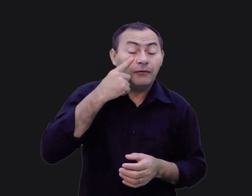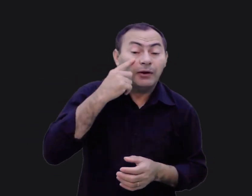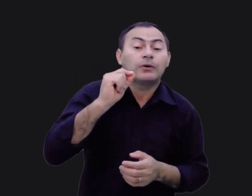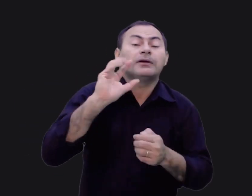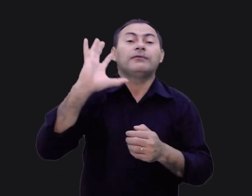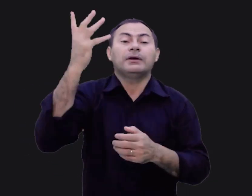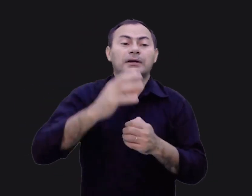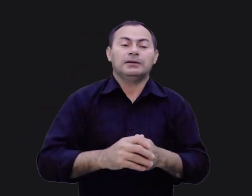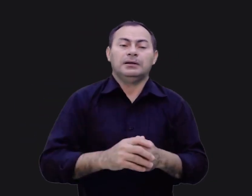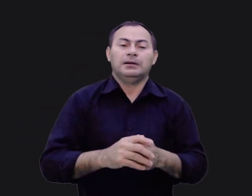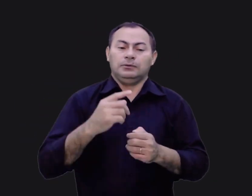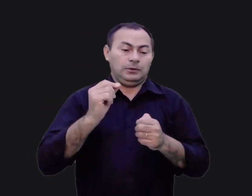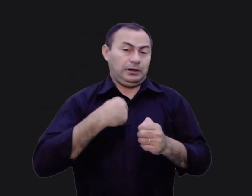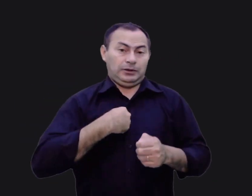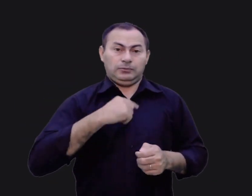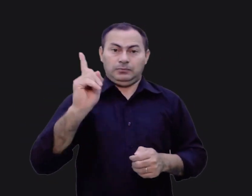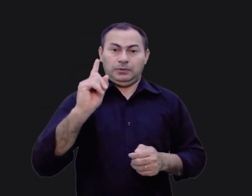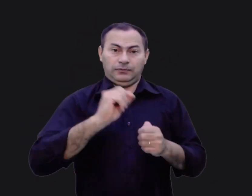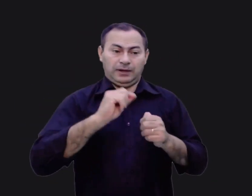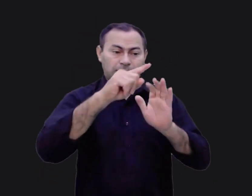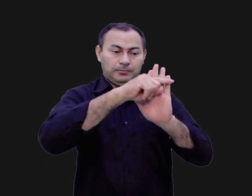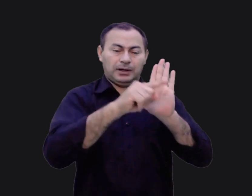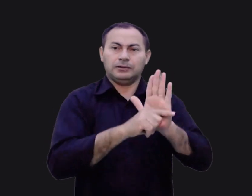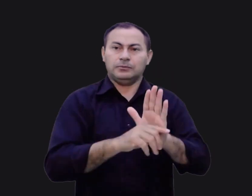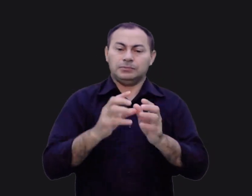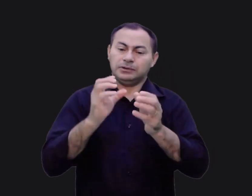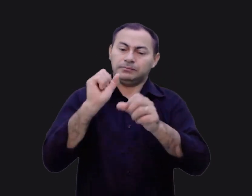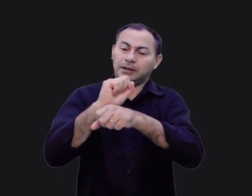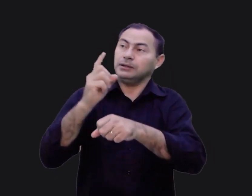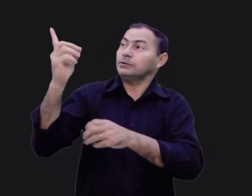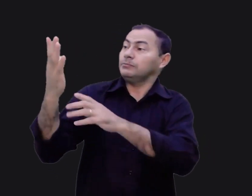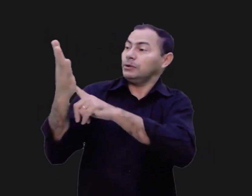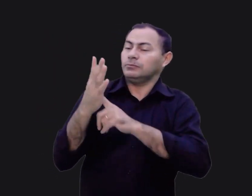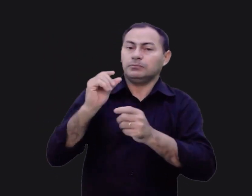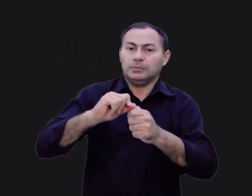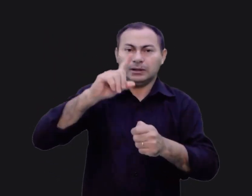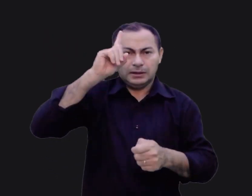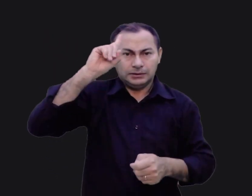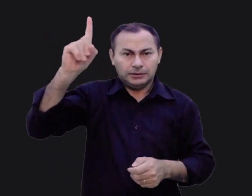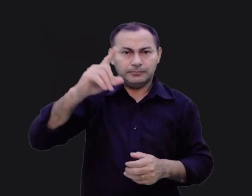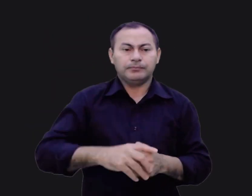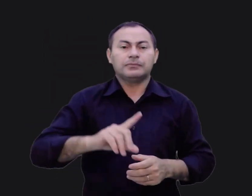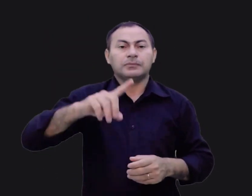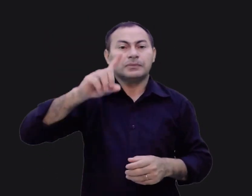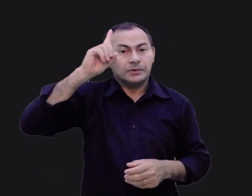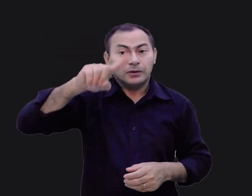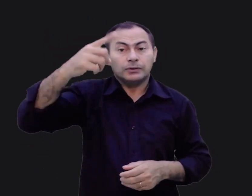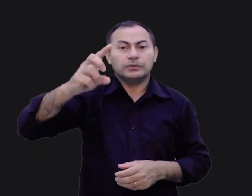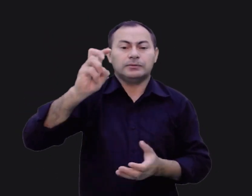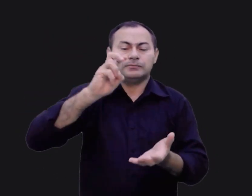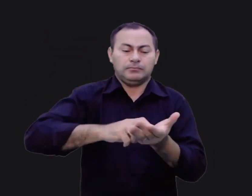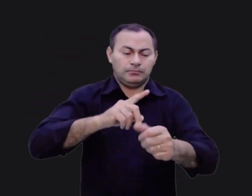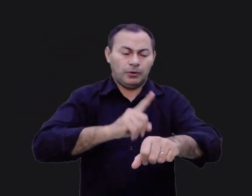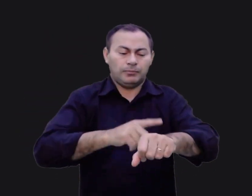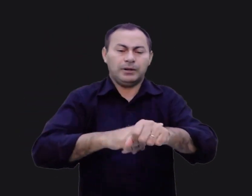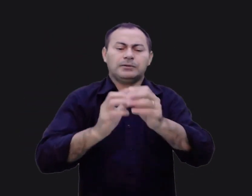planos. Eu faço o que Deus me mostra para fazer naquele dia. Eu não faço planos. Na manhã seguinte, durante meus momentos